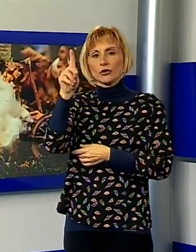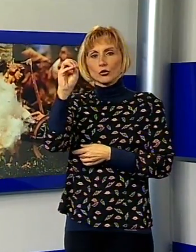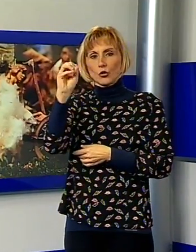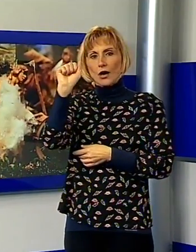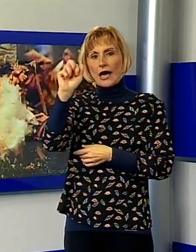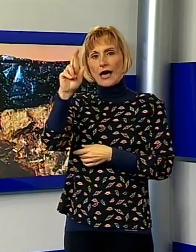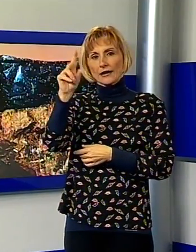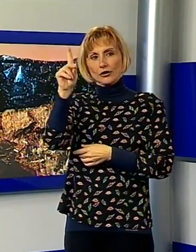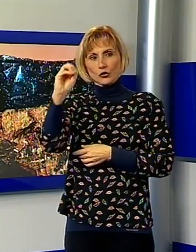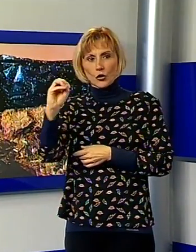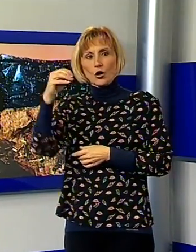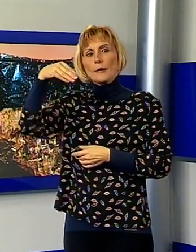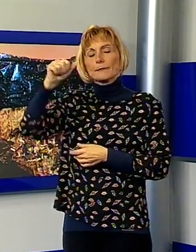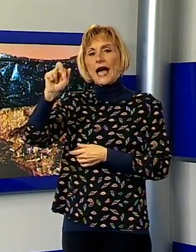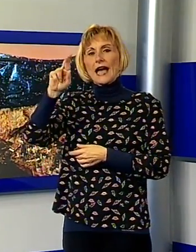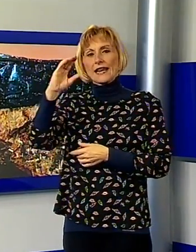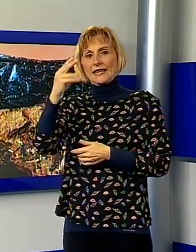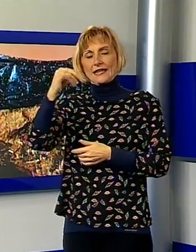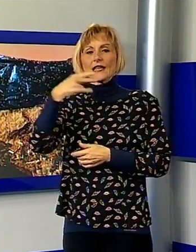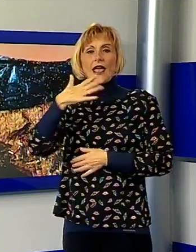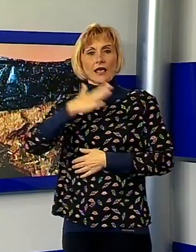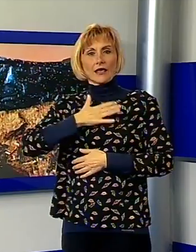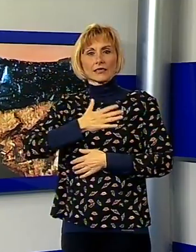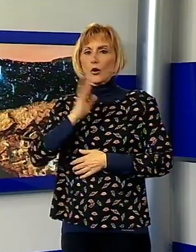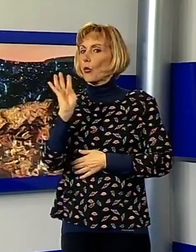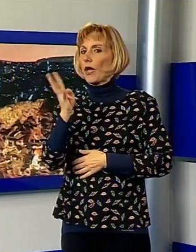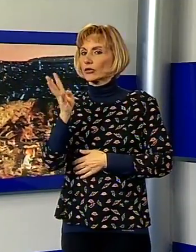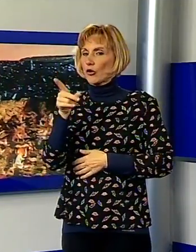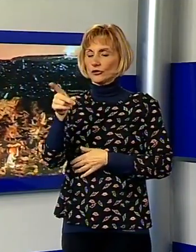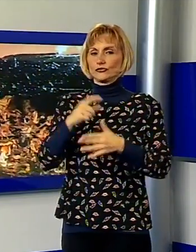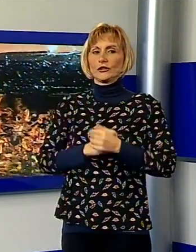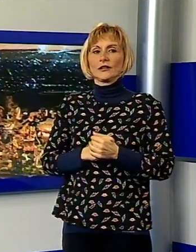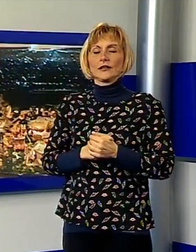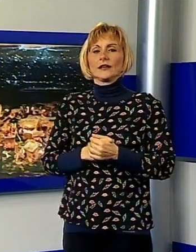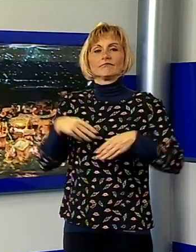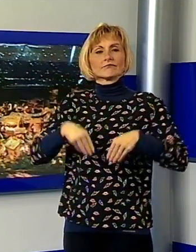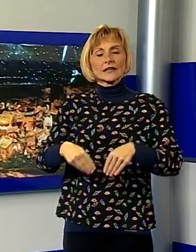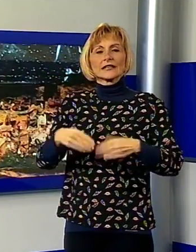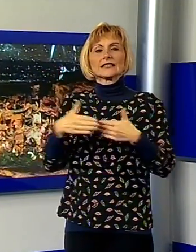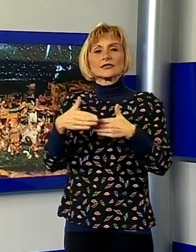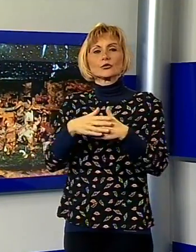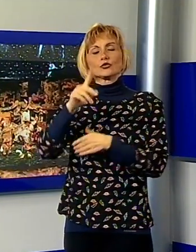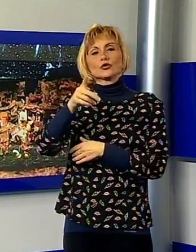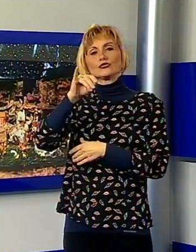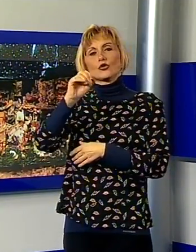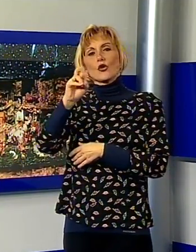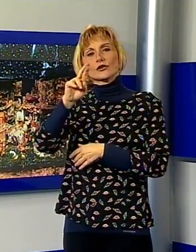perché Edoardo ha solo 14 anni. Frequenta la prima B all'Istituto Giorgi ed oltre ad essere già un bravo